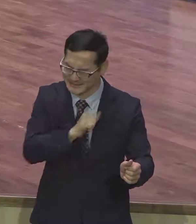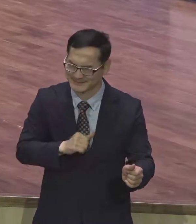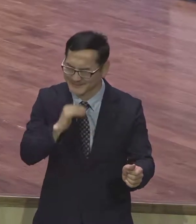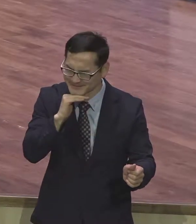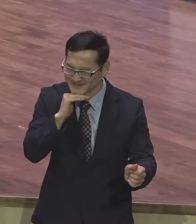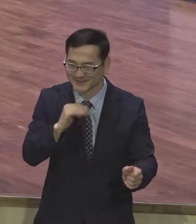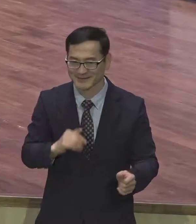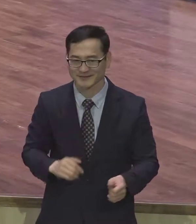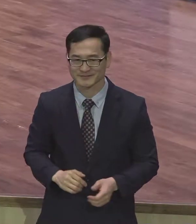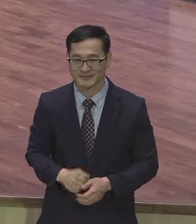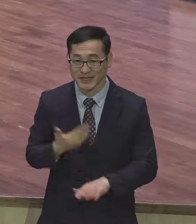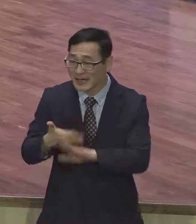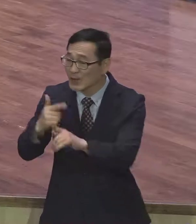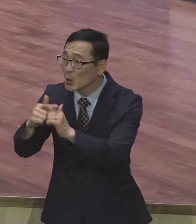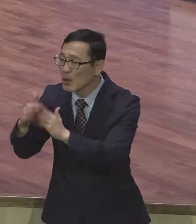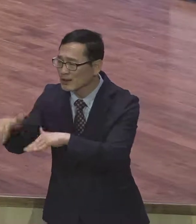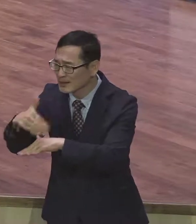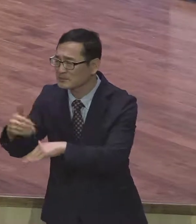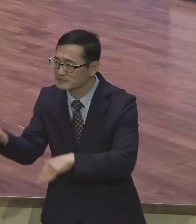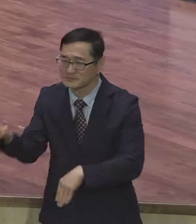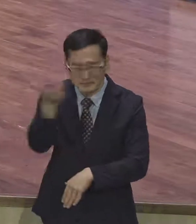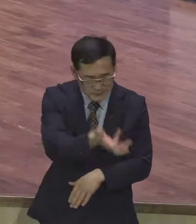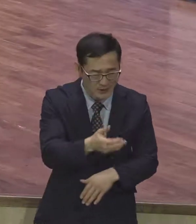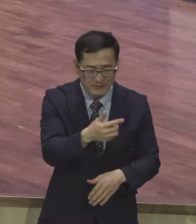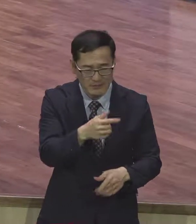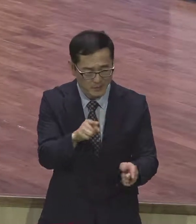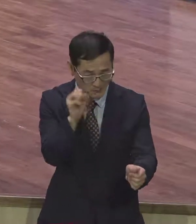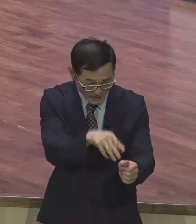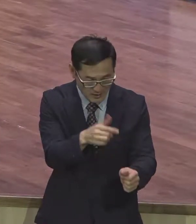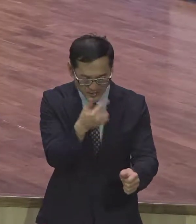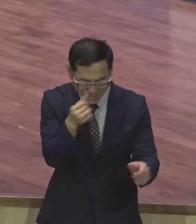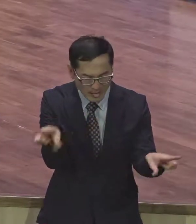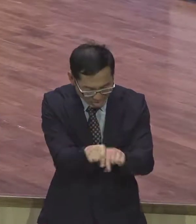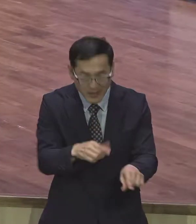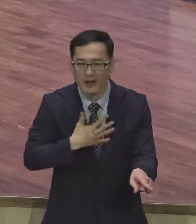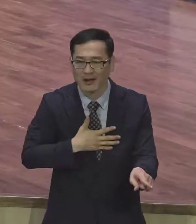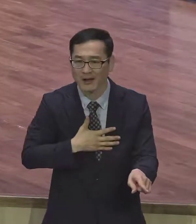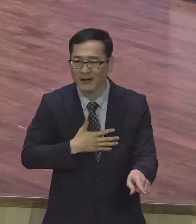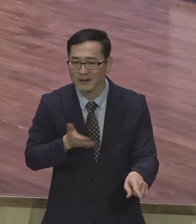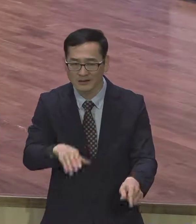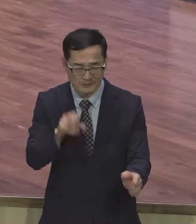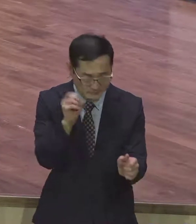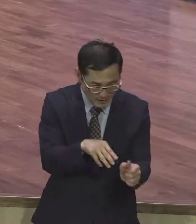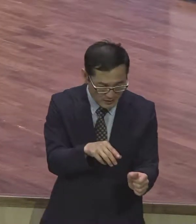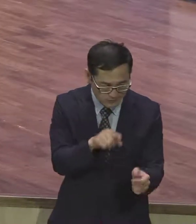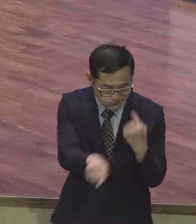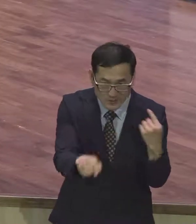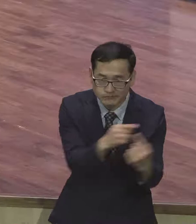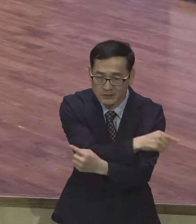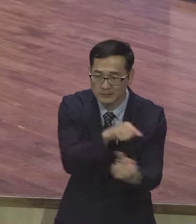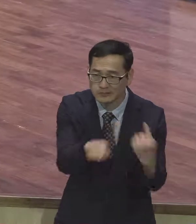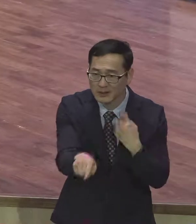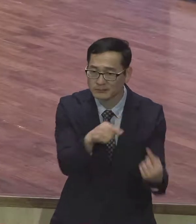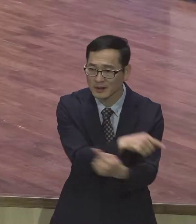알아들 텐데 생전 처음이야 그냥 처음이니까 순수한 건 좋은데 열심은 좋은데 이 앞뒤 자를 잘 몰라